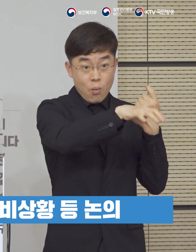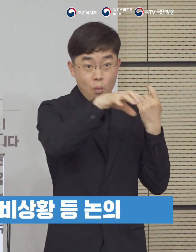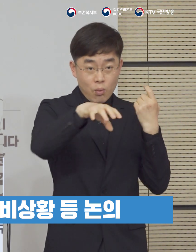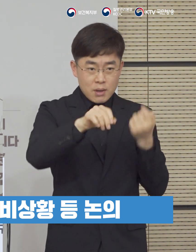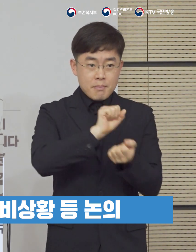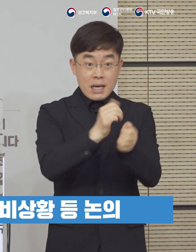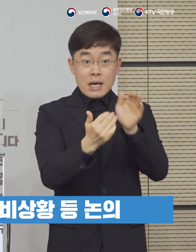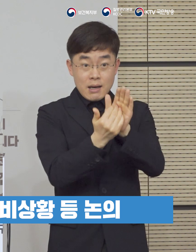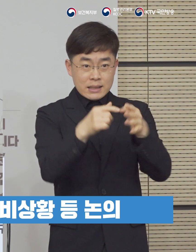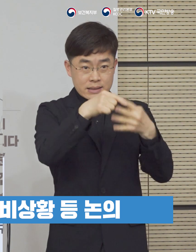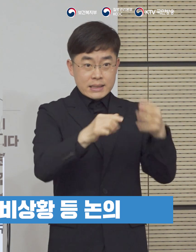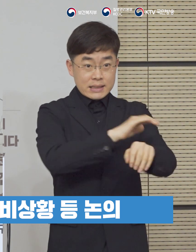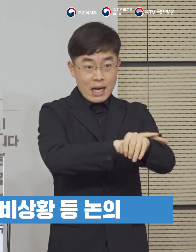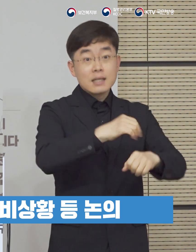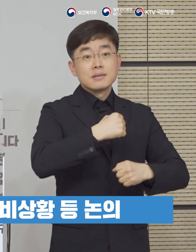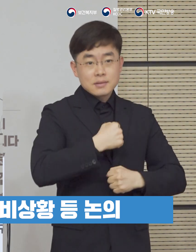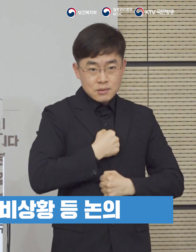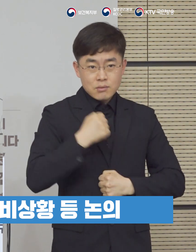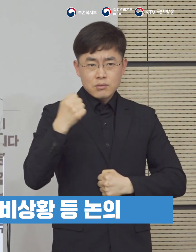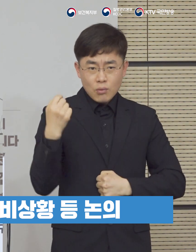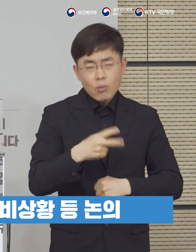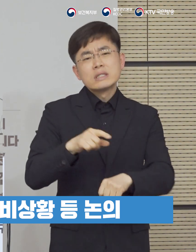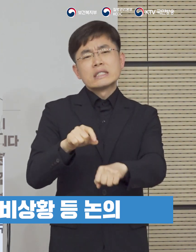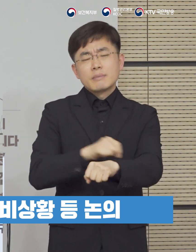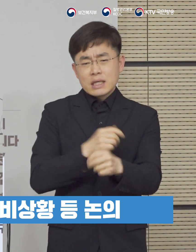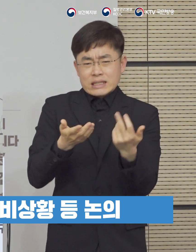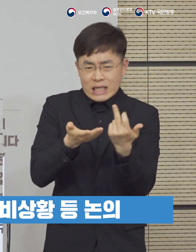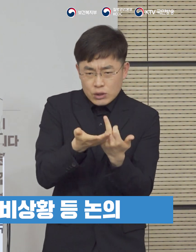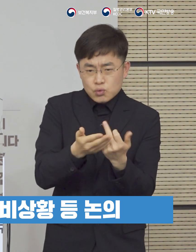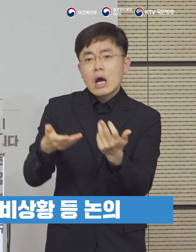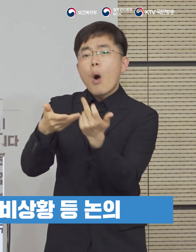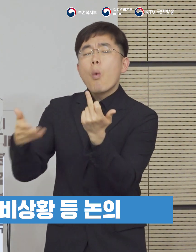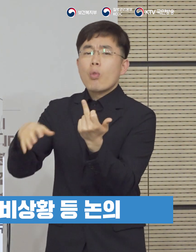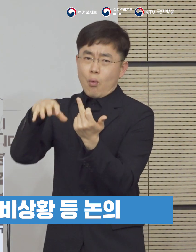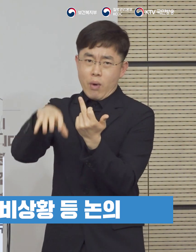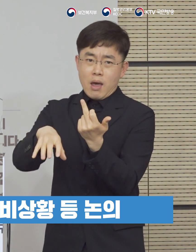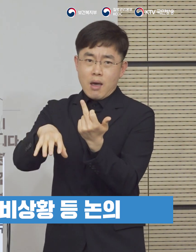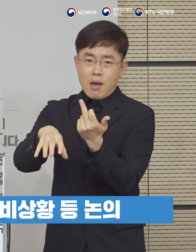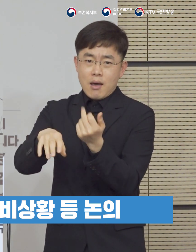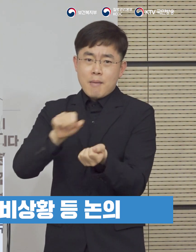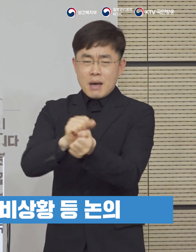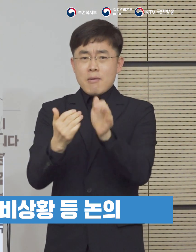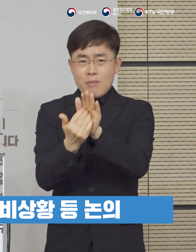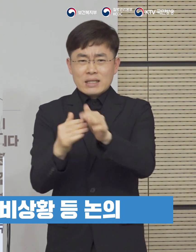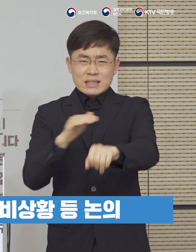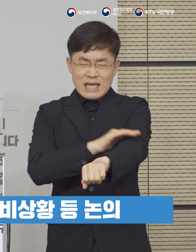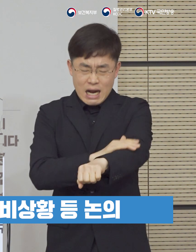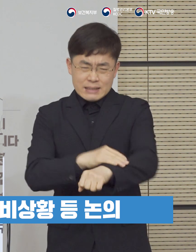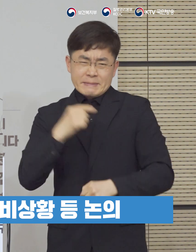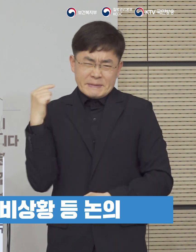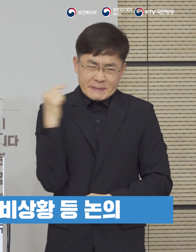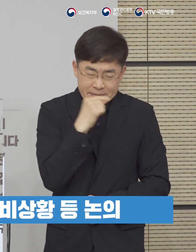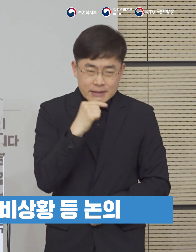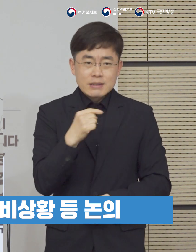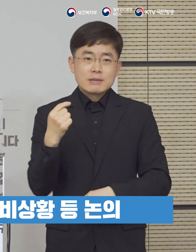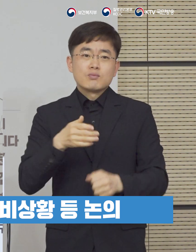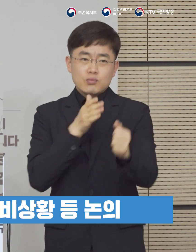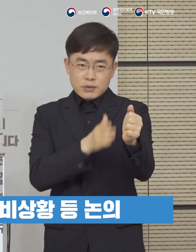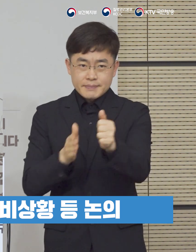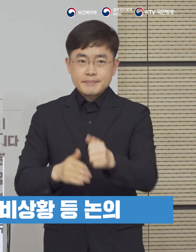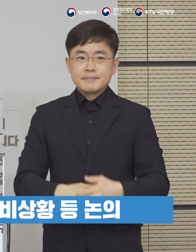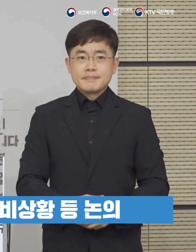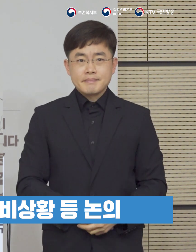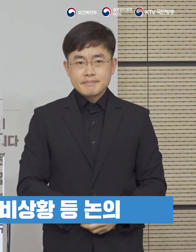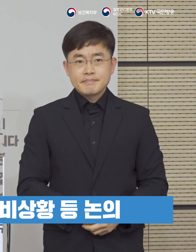방역수칙을 준수하고 제주와 강원 등 지역에서는 방역 준비를 철저히 해줄 것을 당부하였습니다.